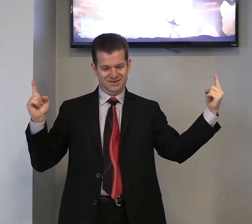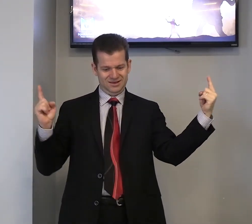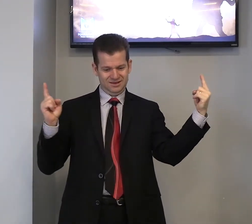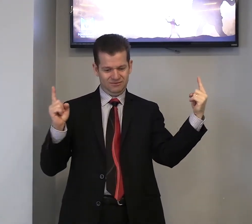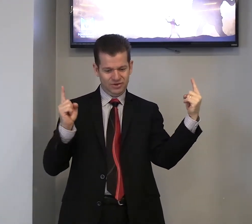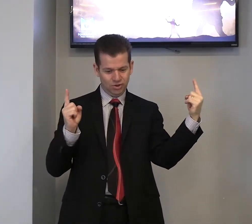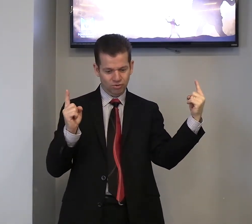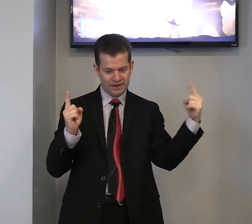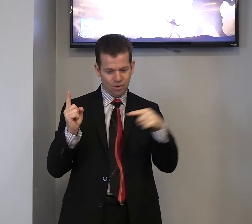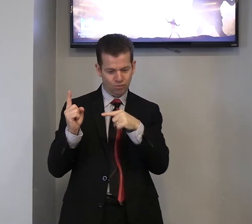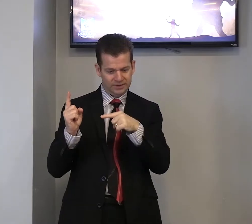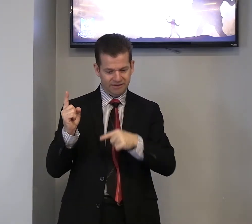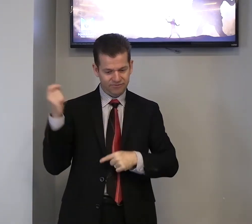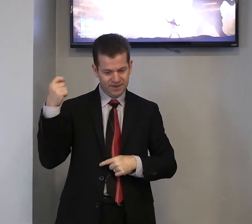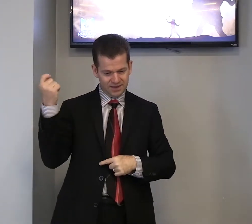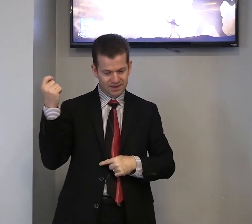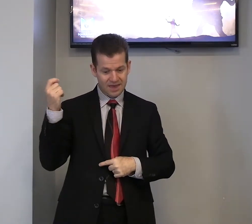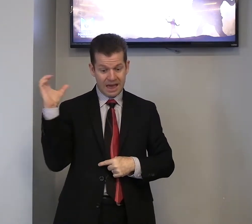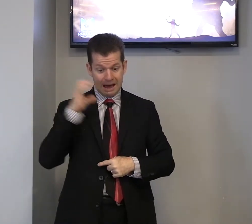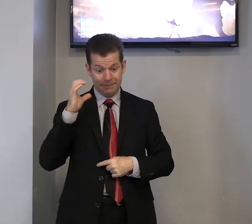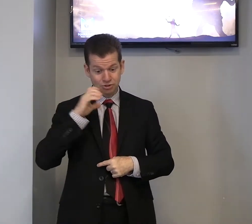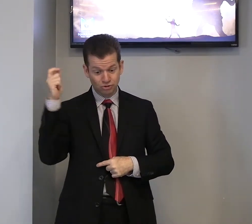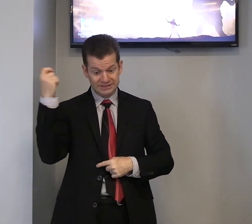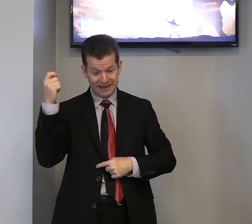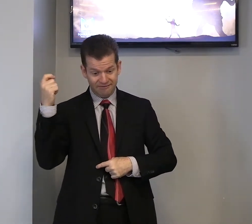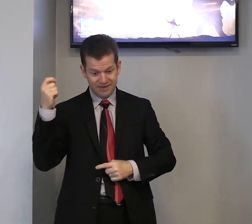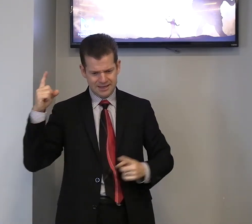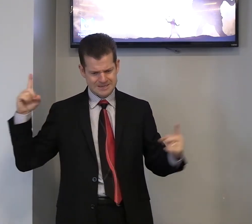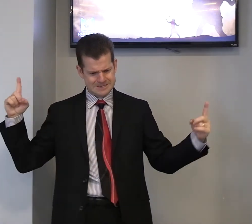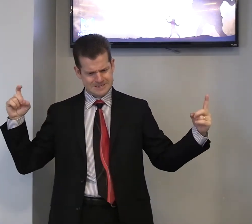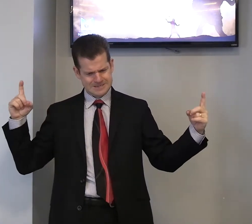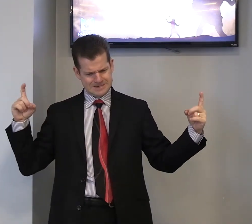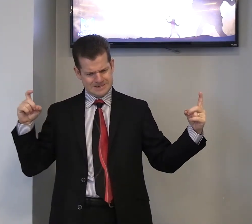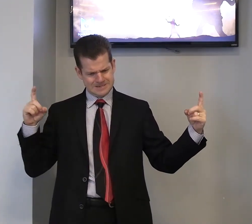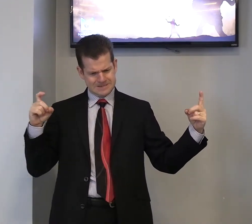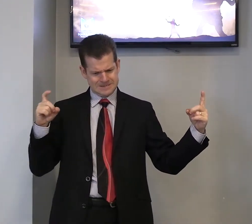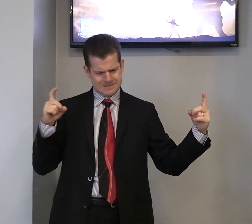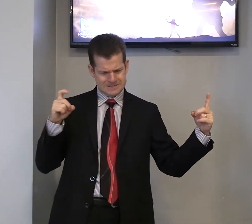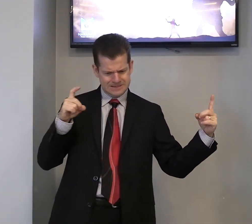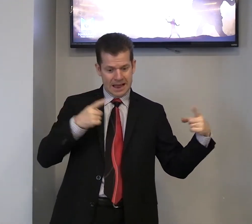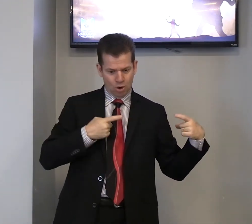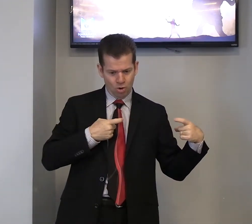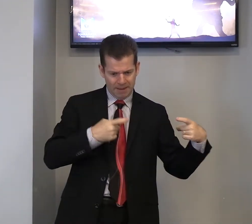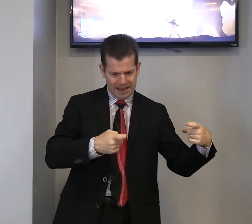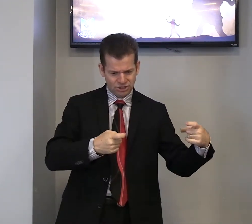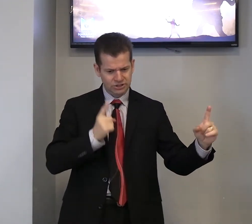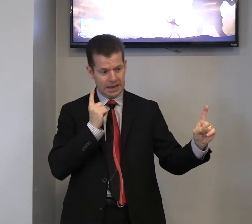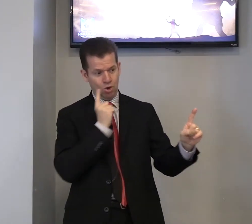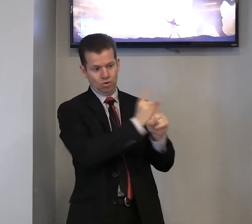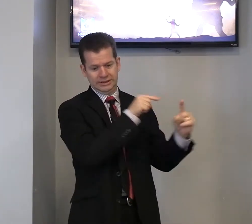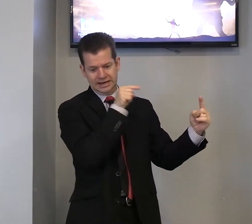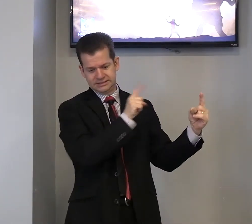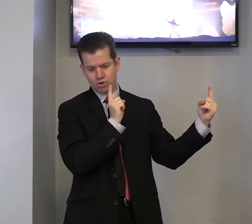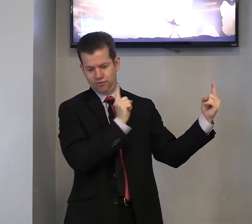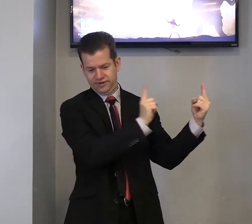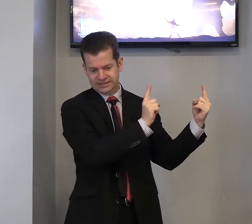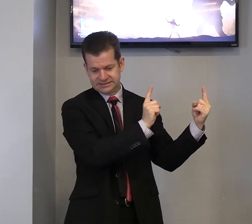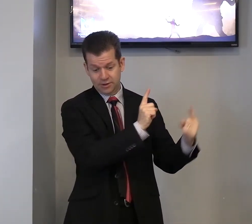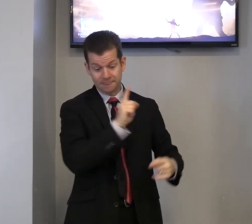vindo encontrar com Davi, apressou-se Davi ao combate, a encontrar-se com o filisteu.